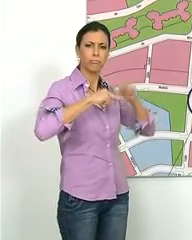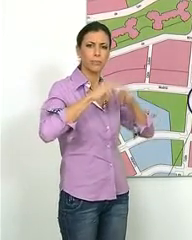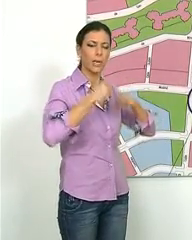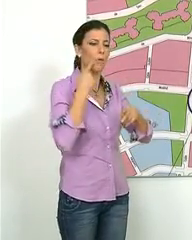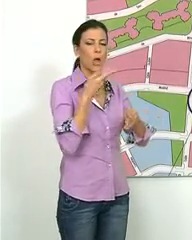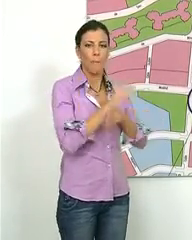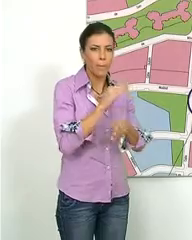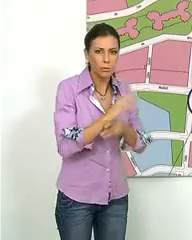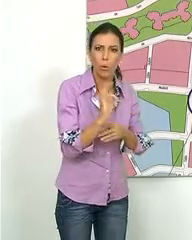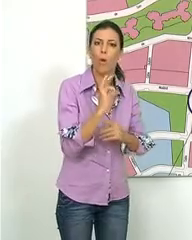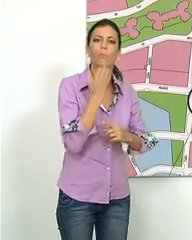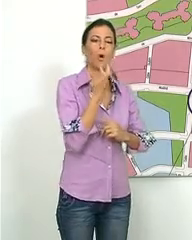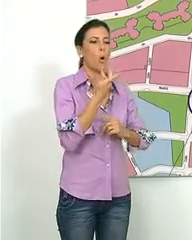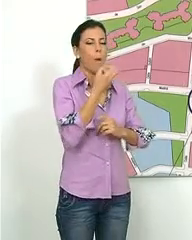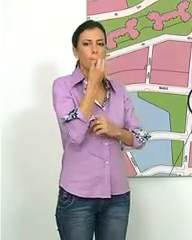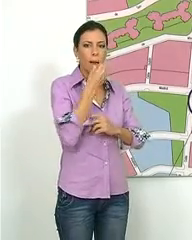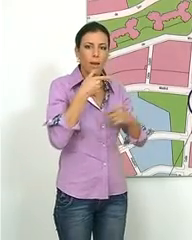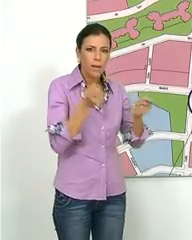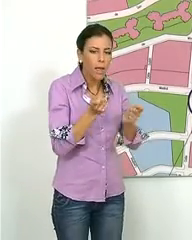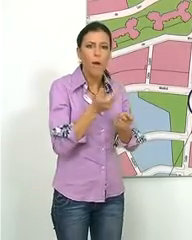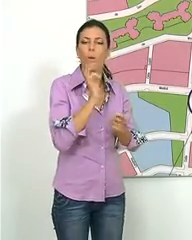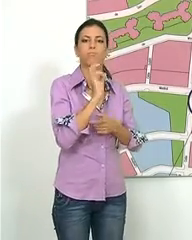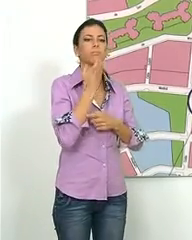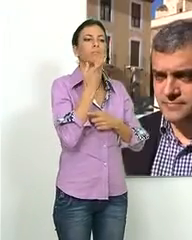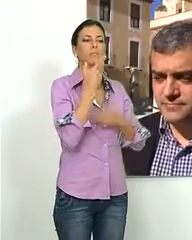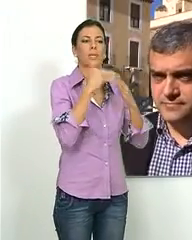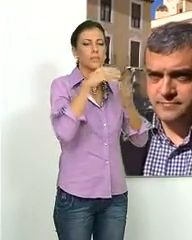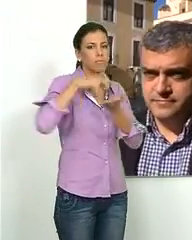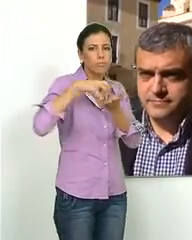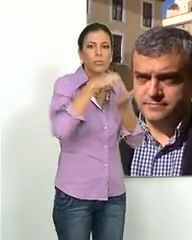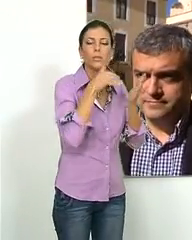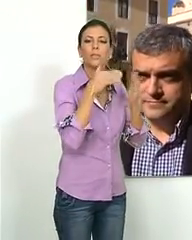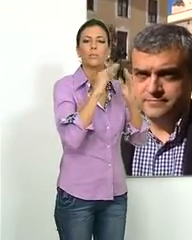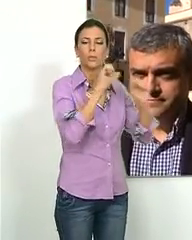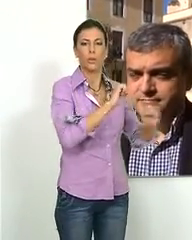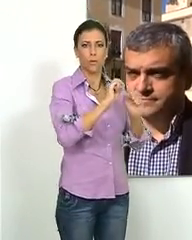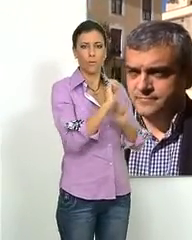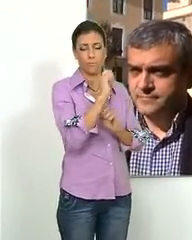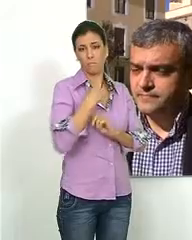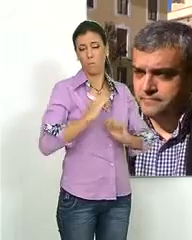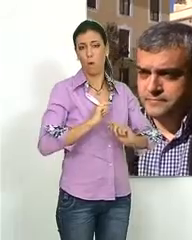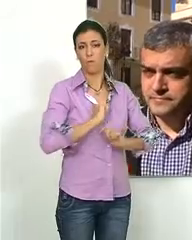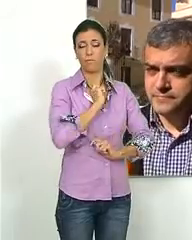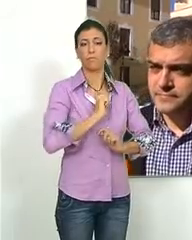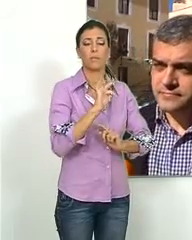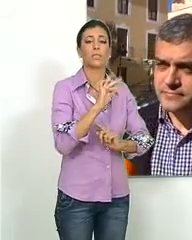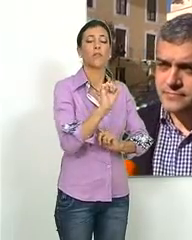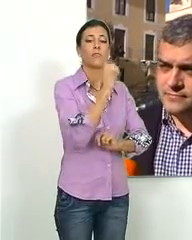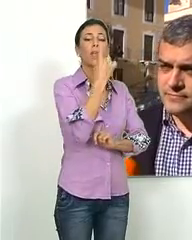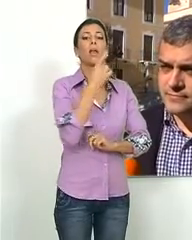de equipamiento, bien para parques o viviendas de protección oficial. El edil de urbanismo explicó a Telemotril que